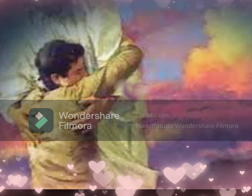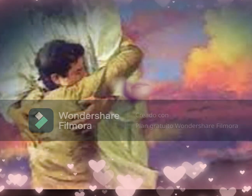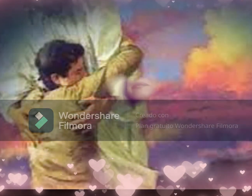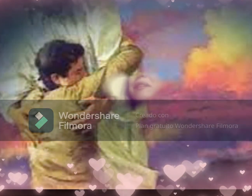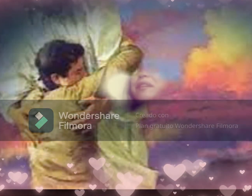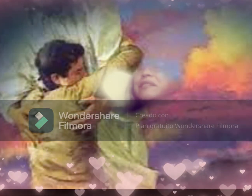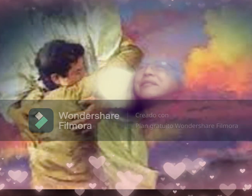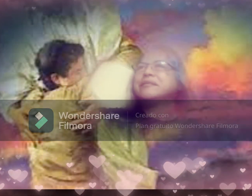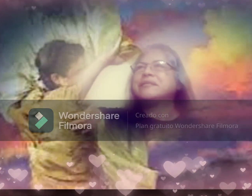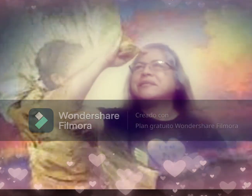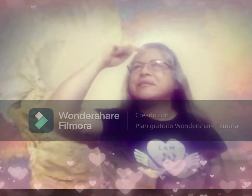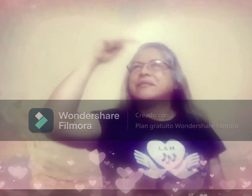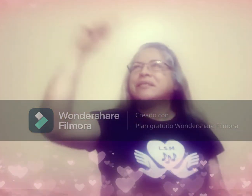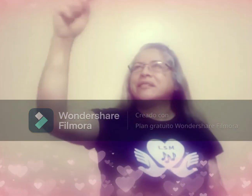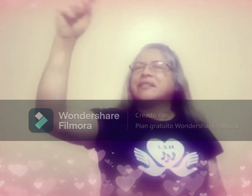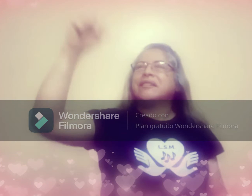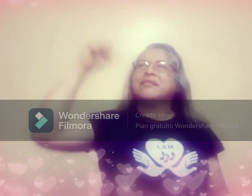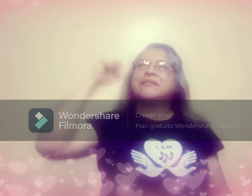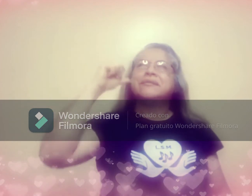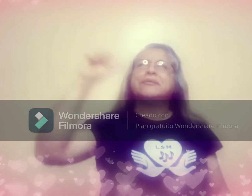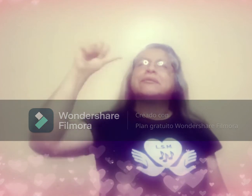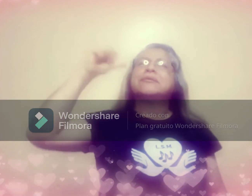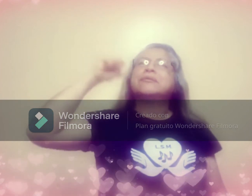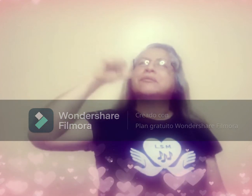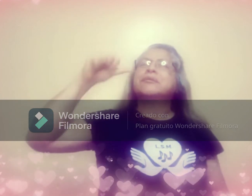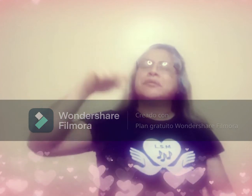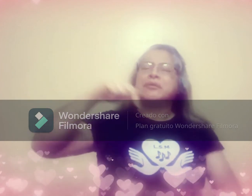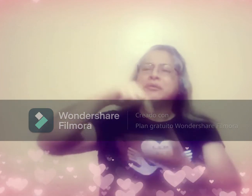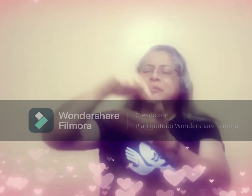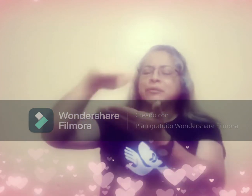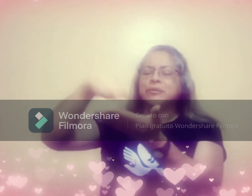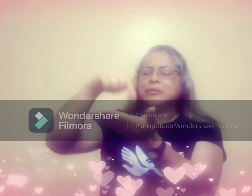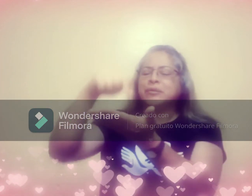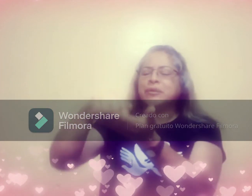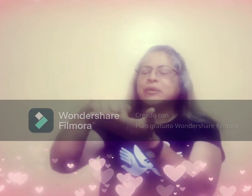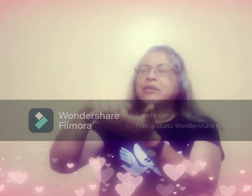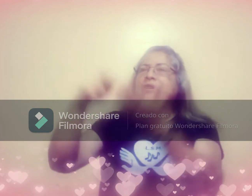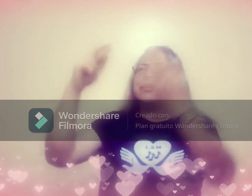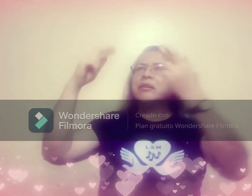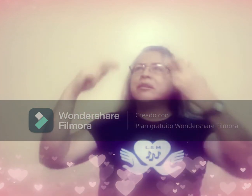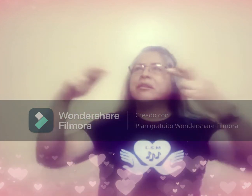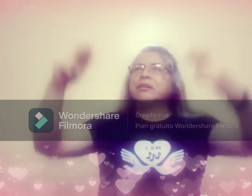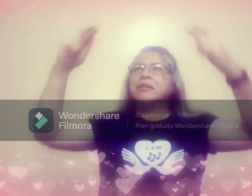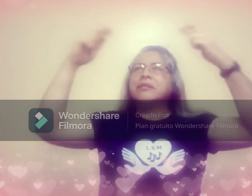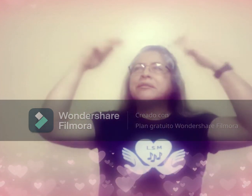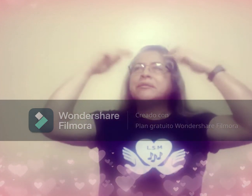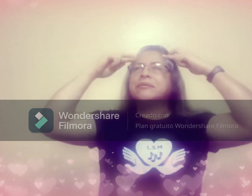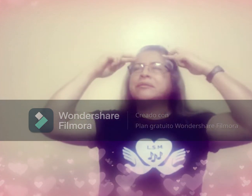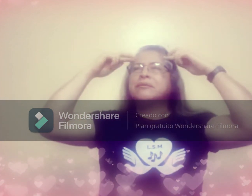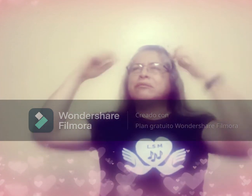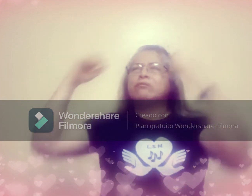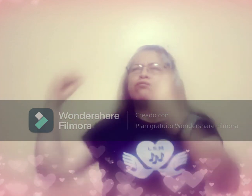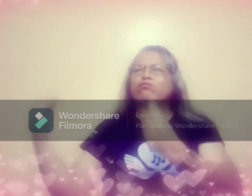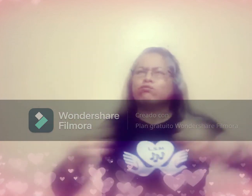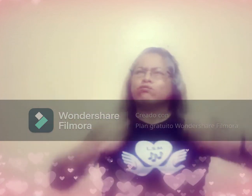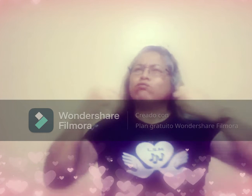Danos hoy nuestro pan De cada día